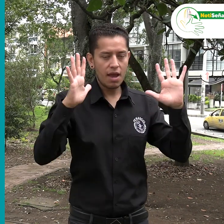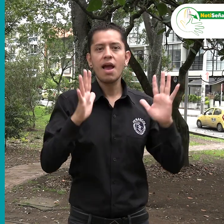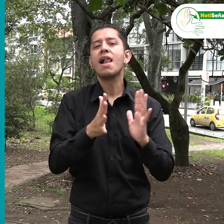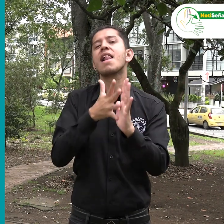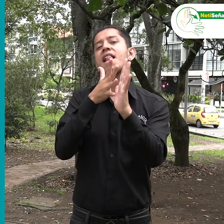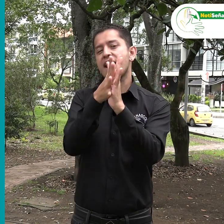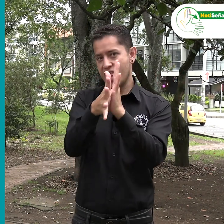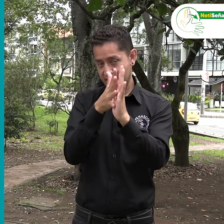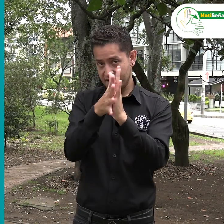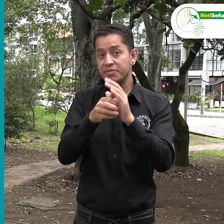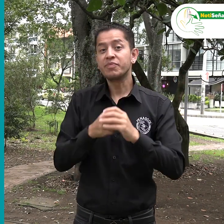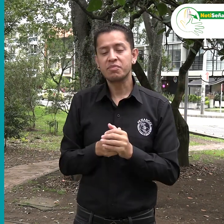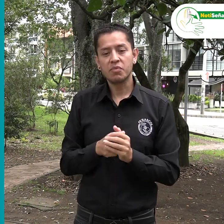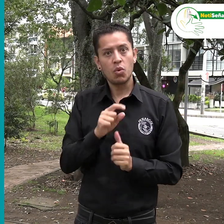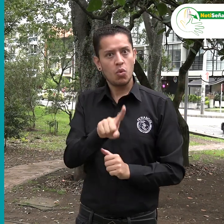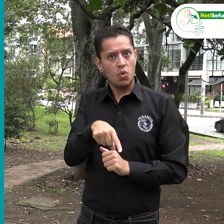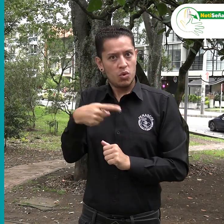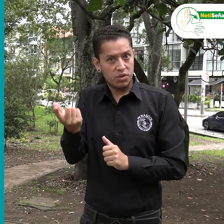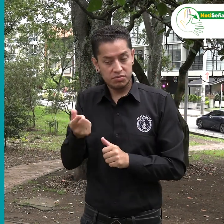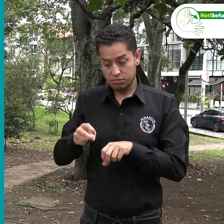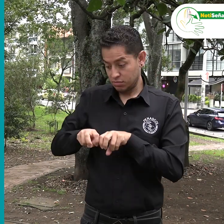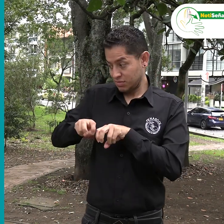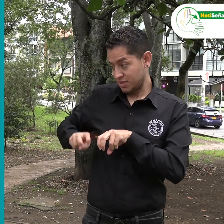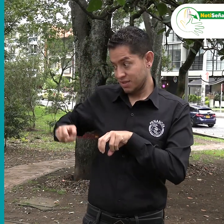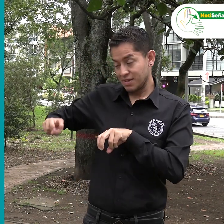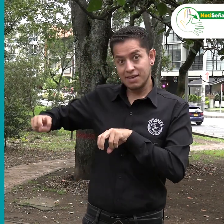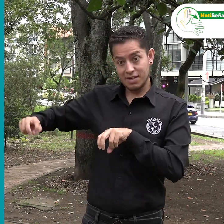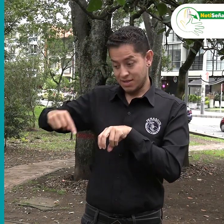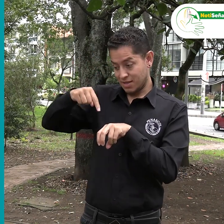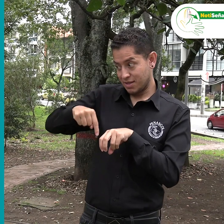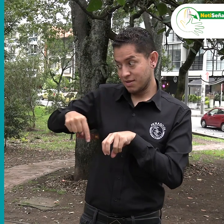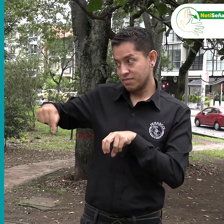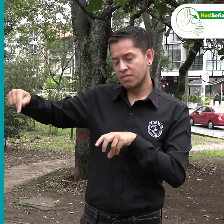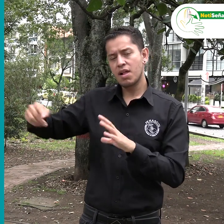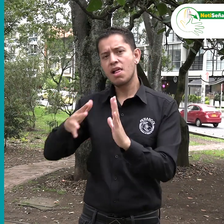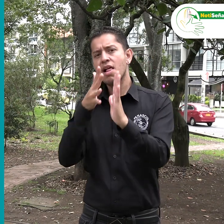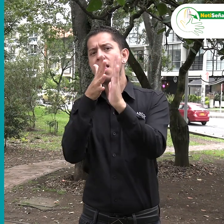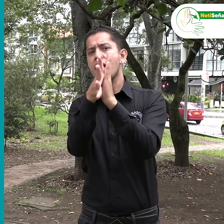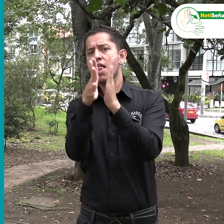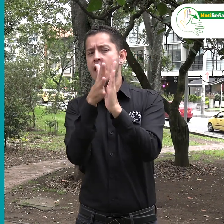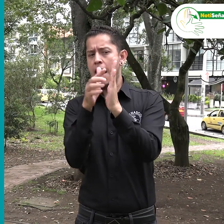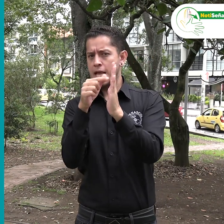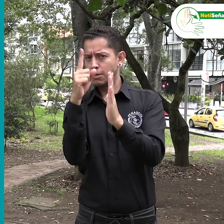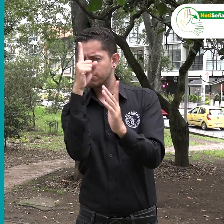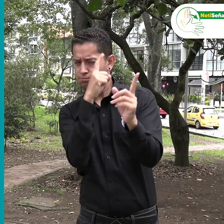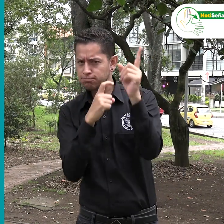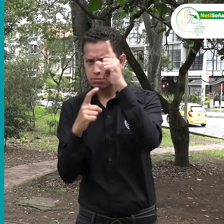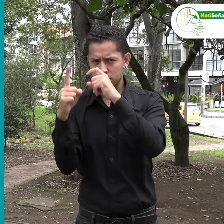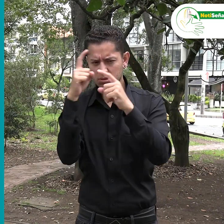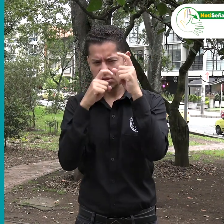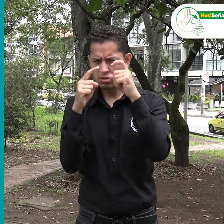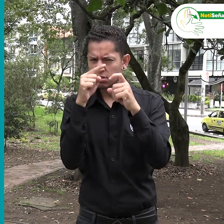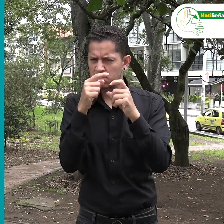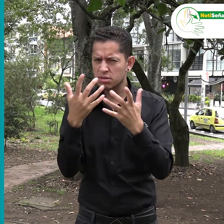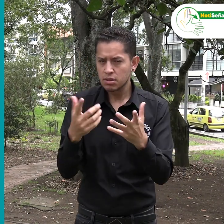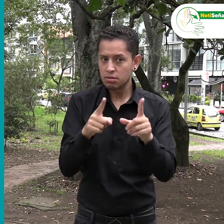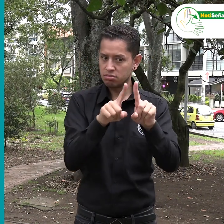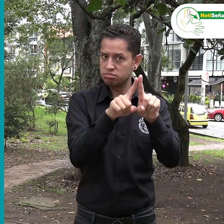También se dio espacio para algunas reflexiones sobre la diversidad, el